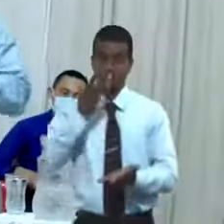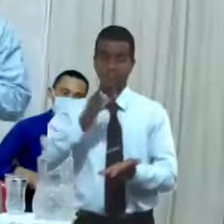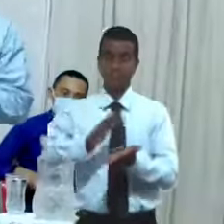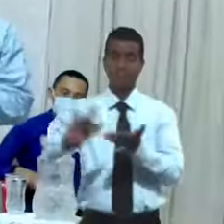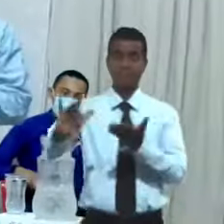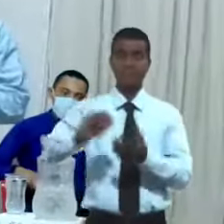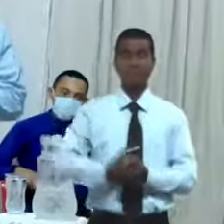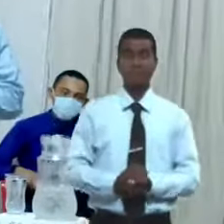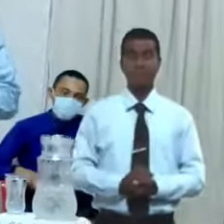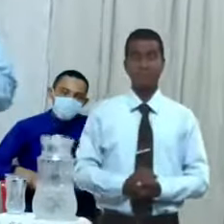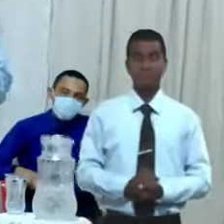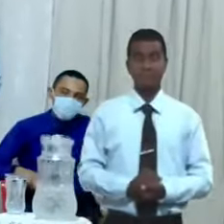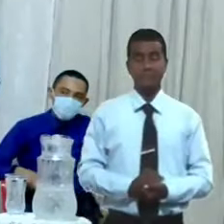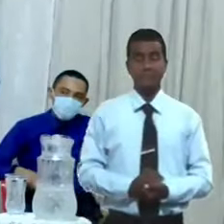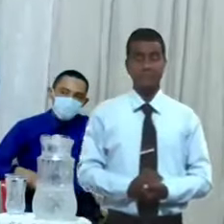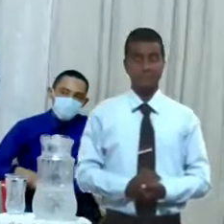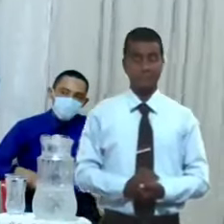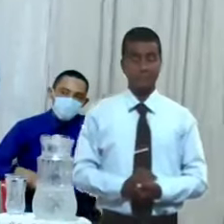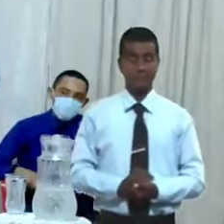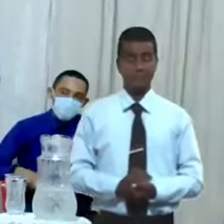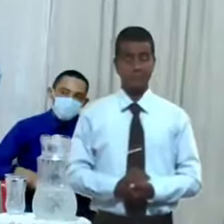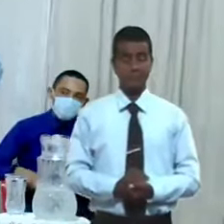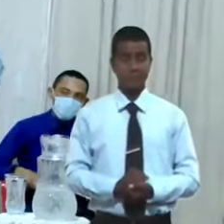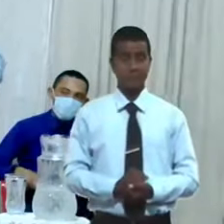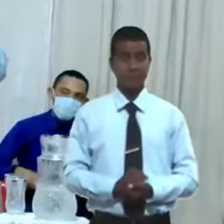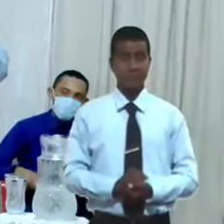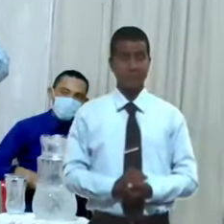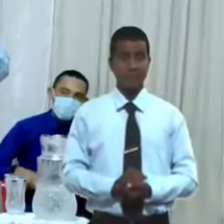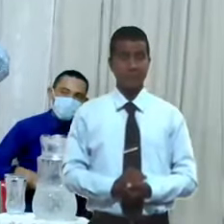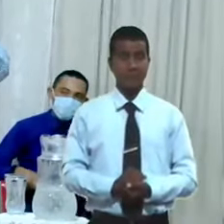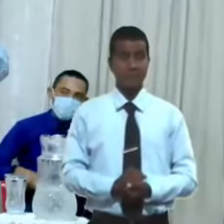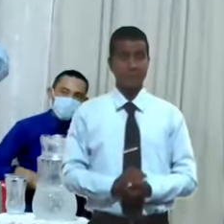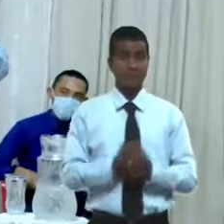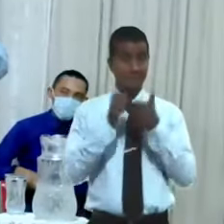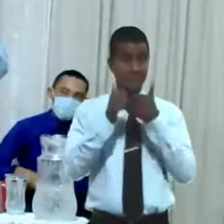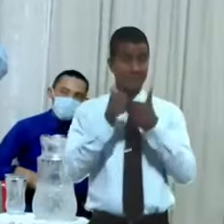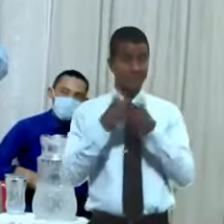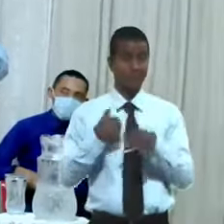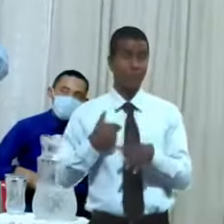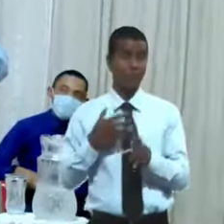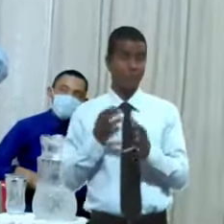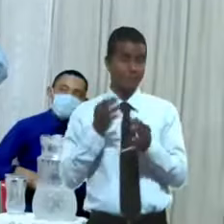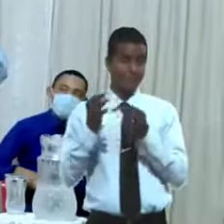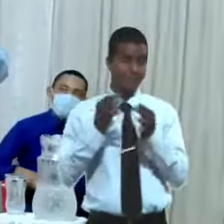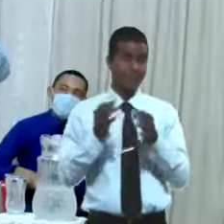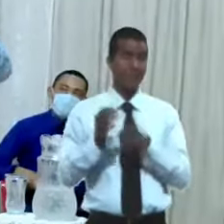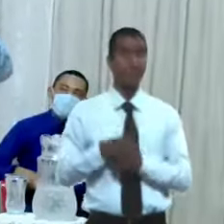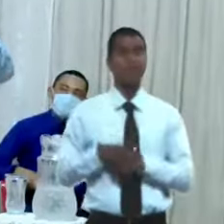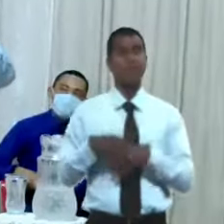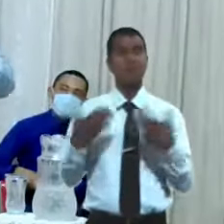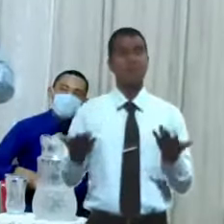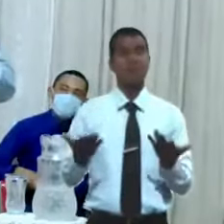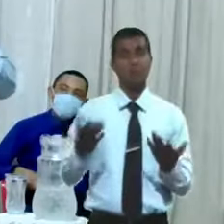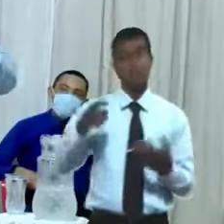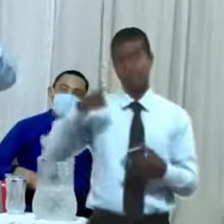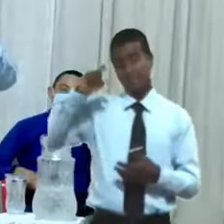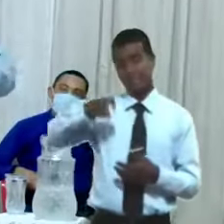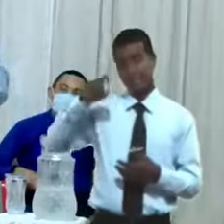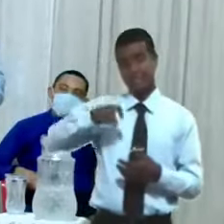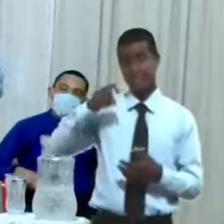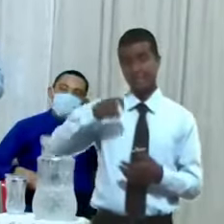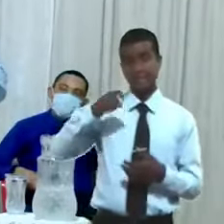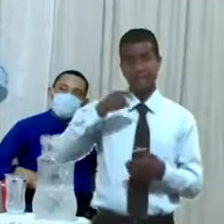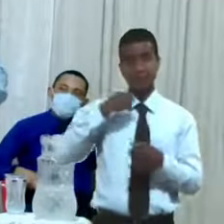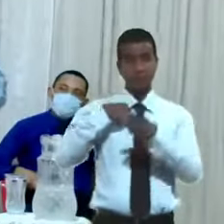Bien, sobre eso, solo voy a hablar esta noche sobre la necesidad de humillarnos ante